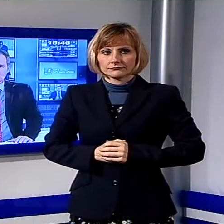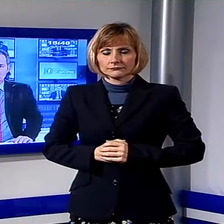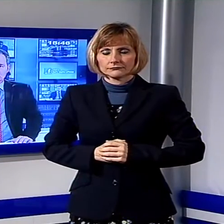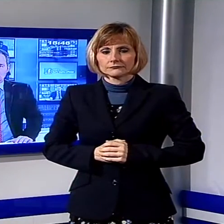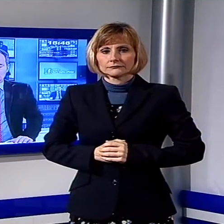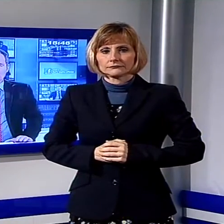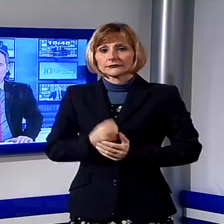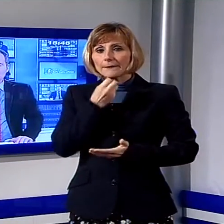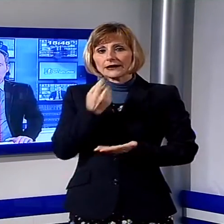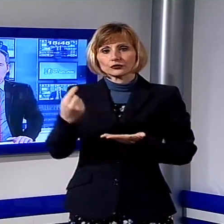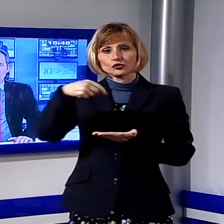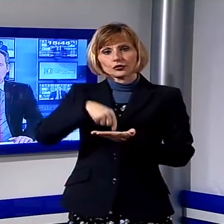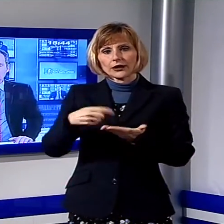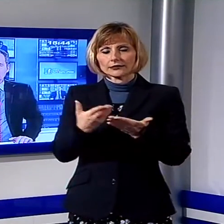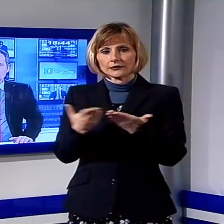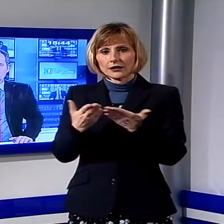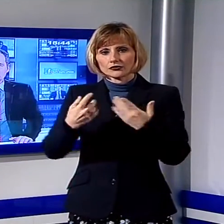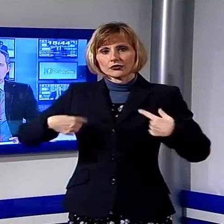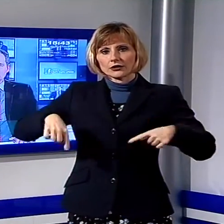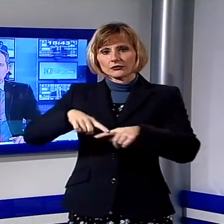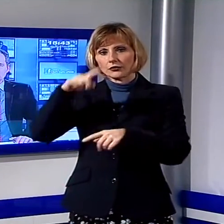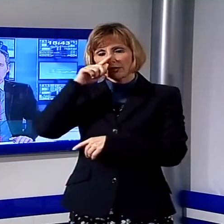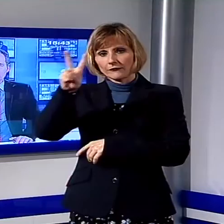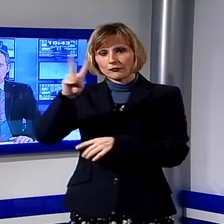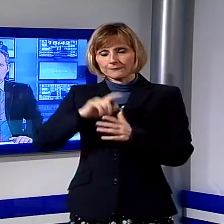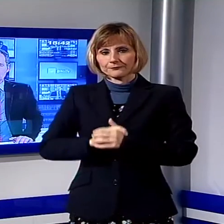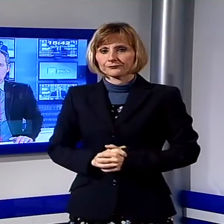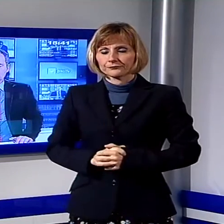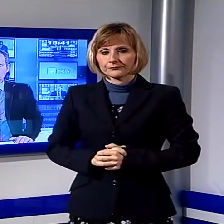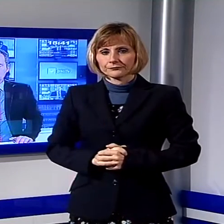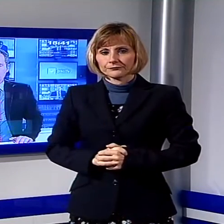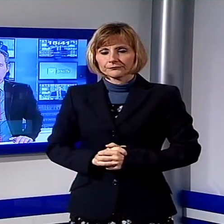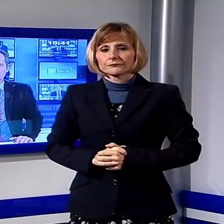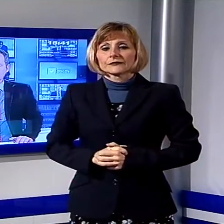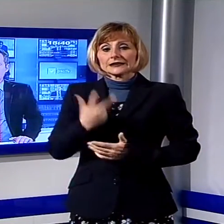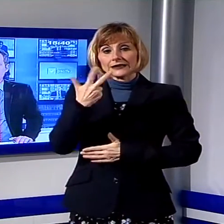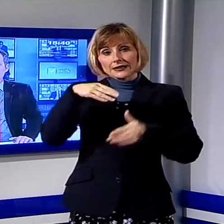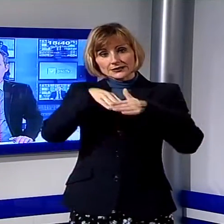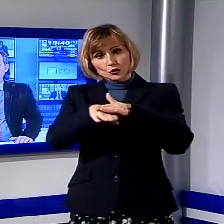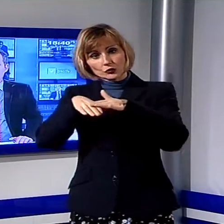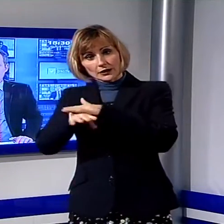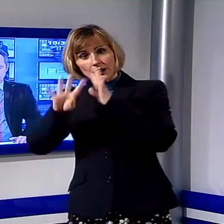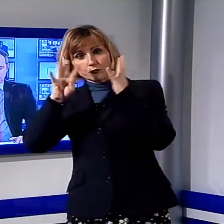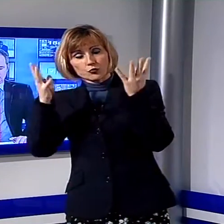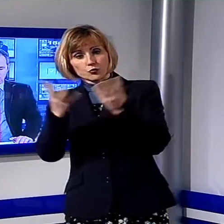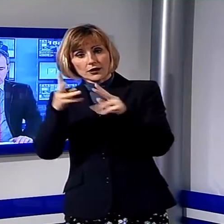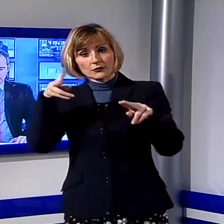Ben trovati a questa nuova edizione del TG Noi, quindi sono stati inaugurati tre sotterranei delle mura